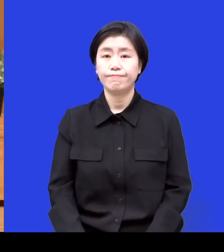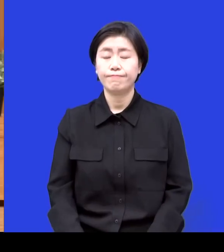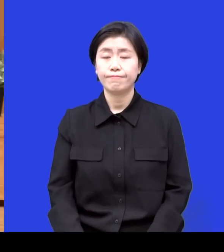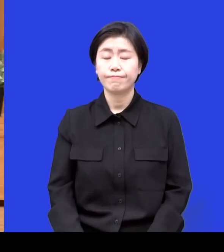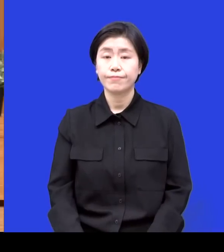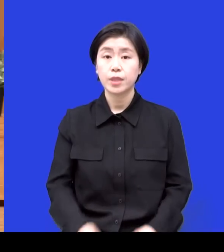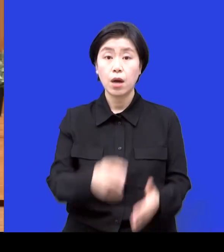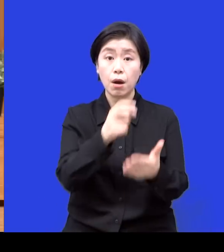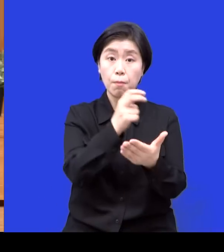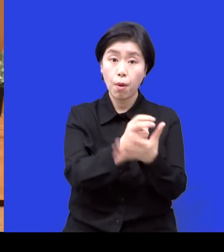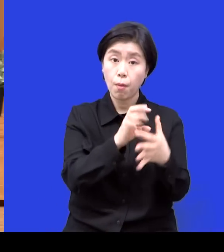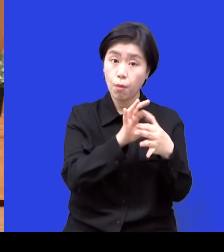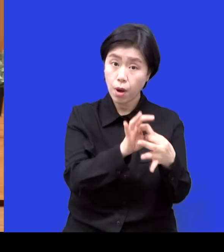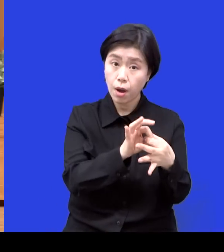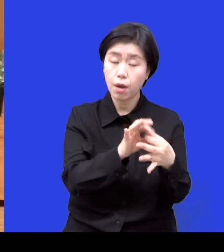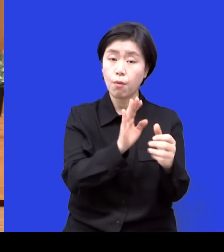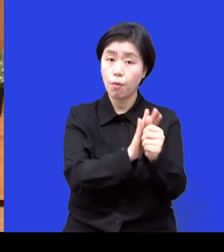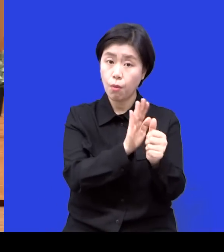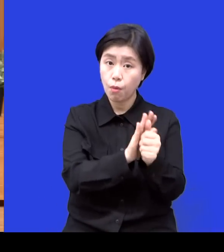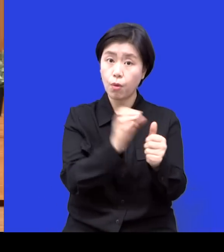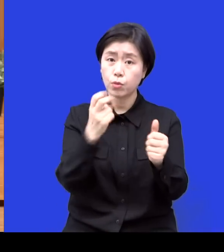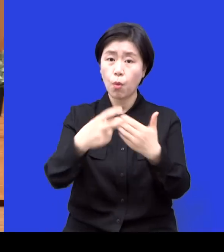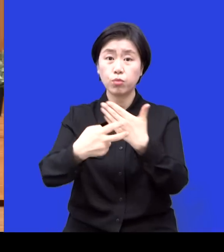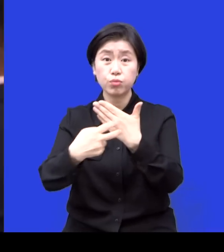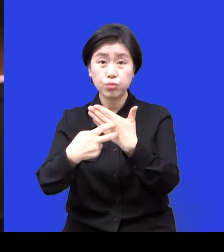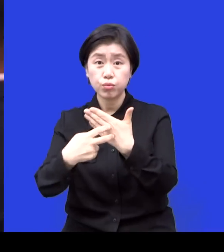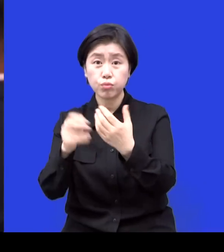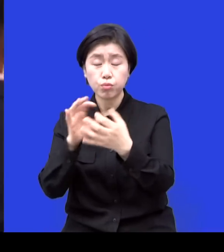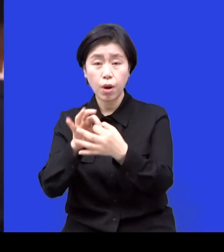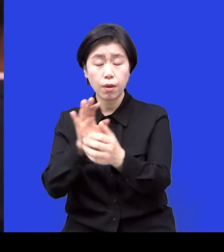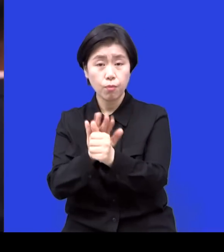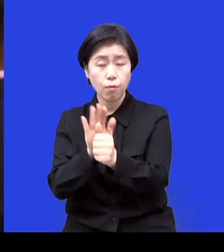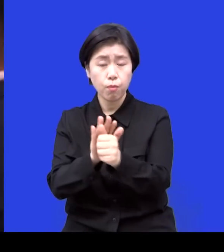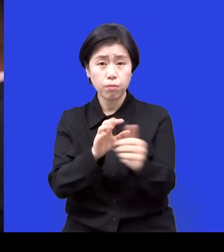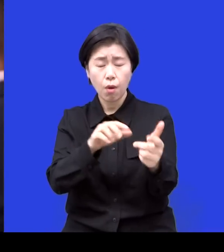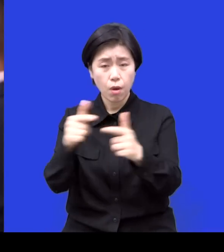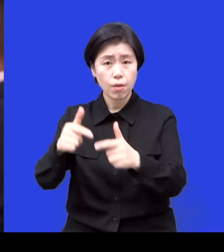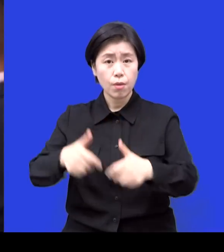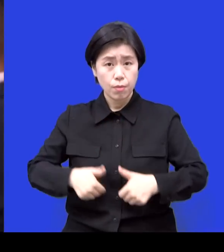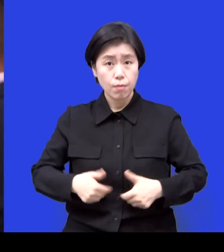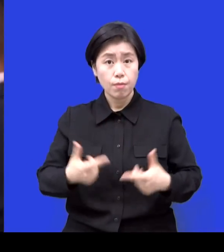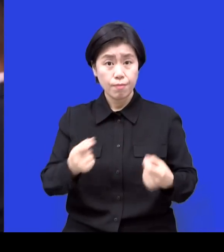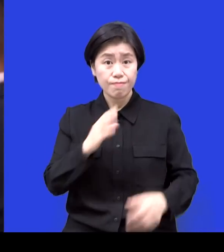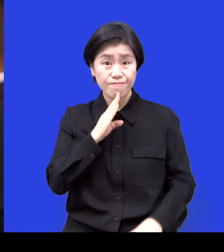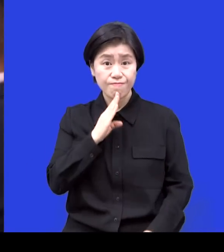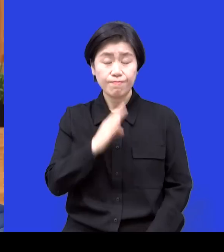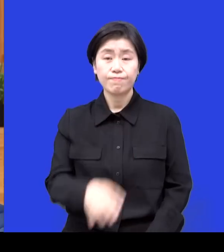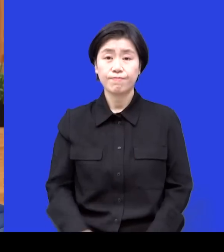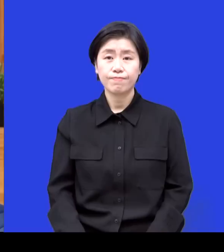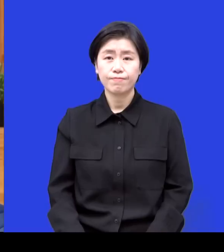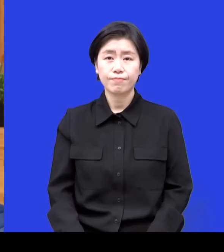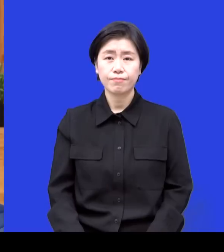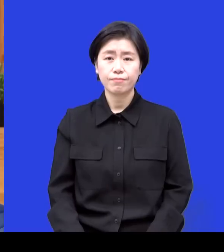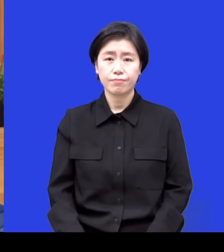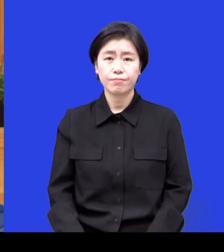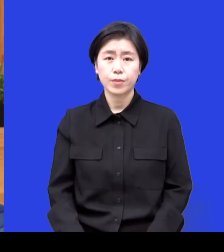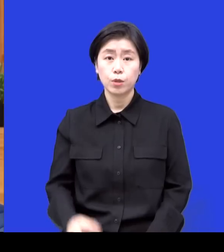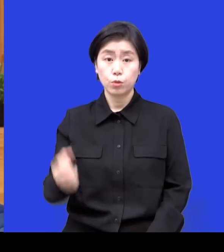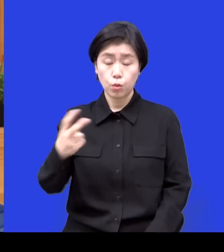도움도 필요할 것이고 네. 여러 가지 분야로 의료 그렇죠. 여러 가지로 필요할 것 같아요. 마음의 심적으로도 또 위안이 필요할